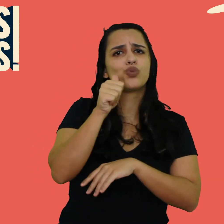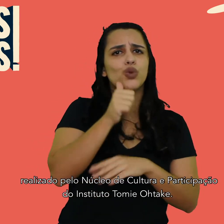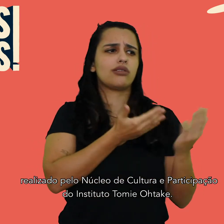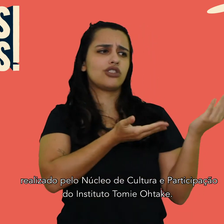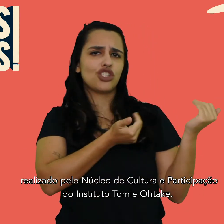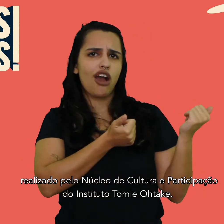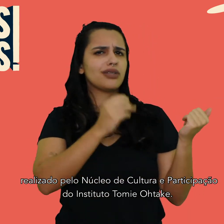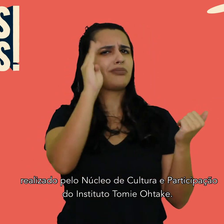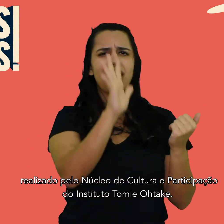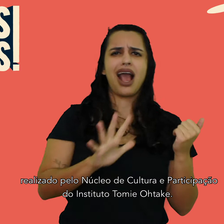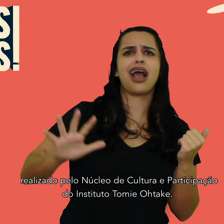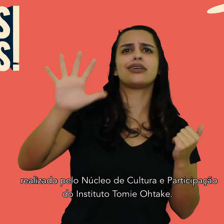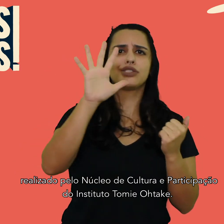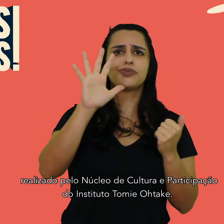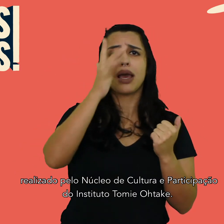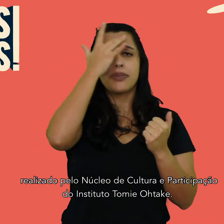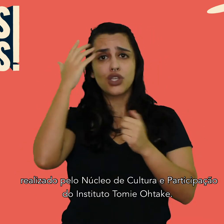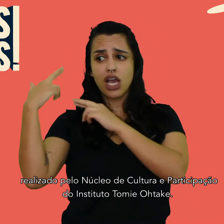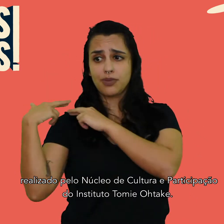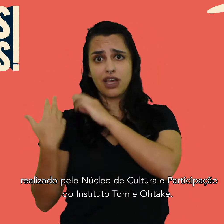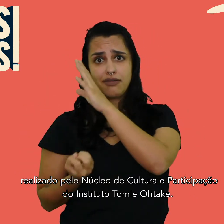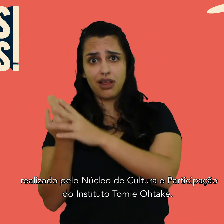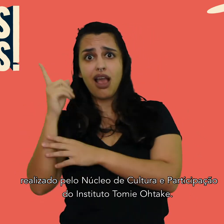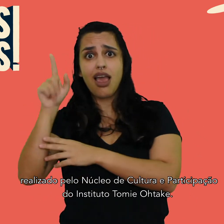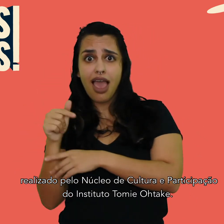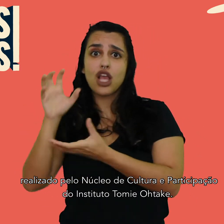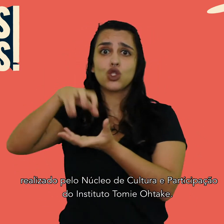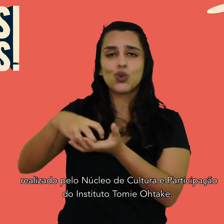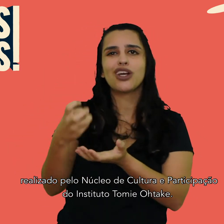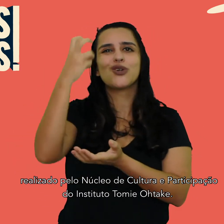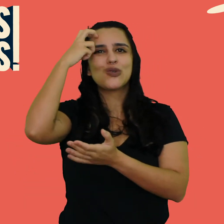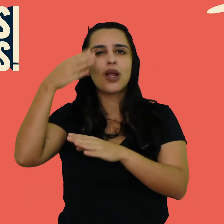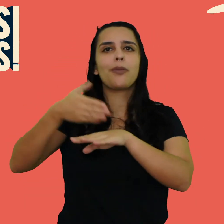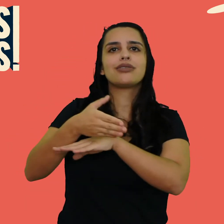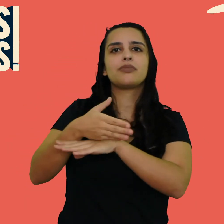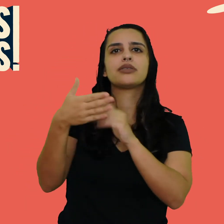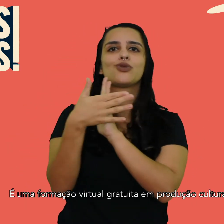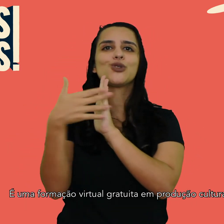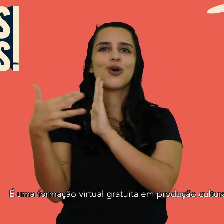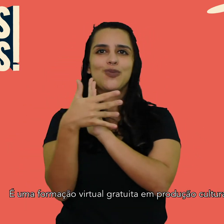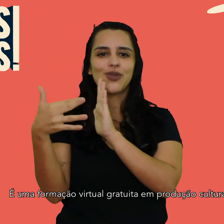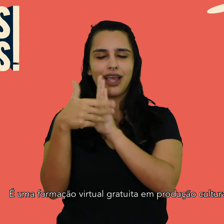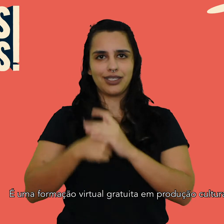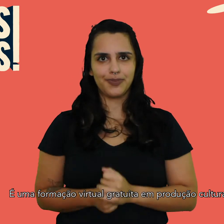realizado pelo Núcleo de Cultura e Participação do Instituto Tomi Otaki. É uma formação virtual,